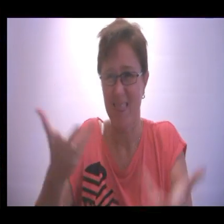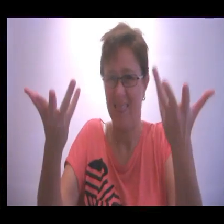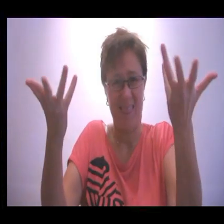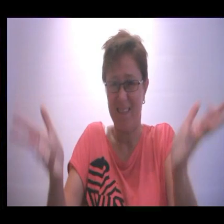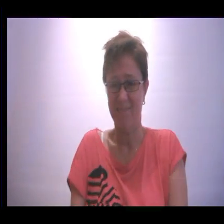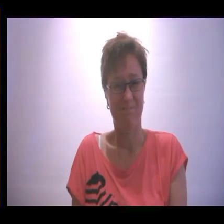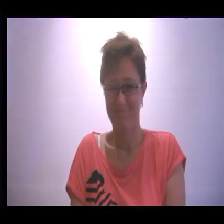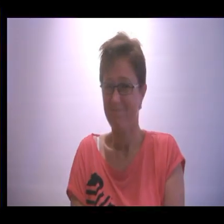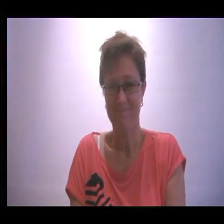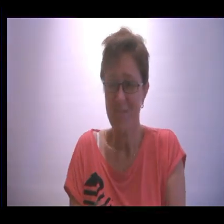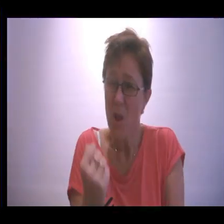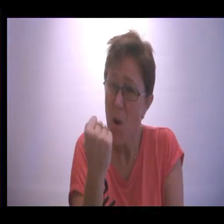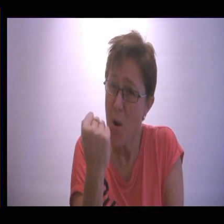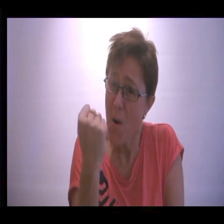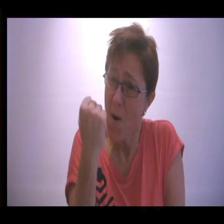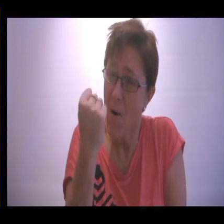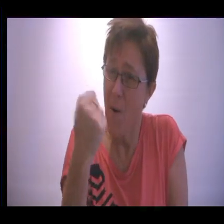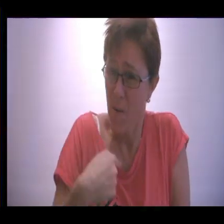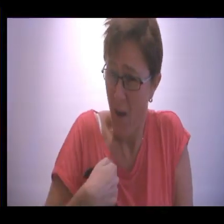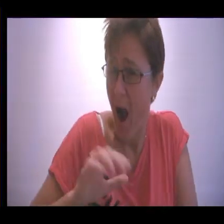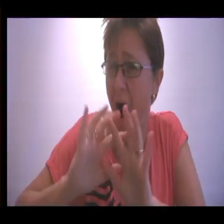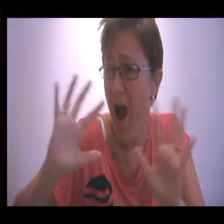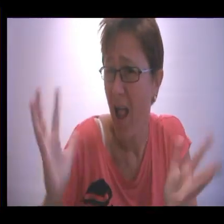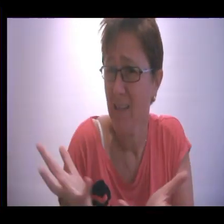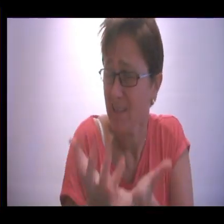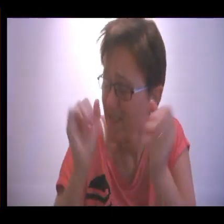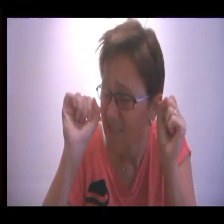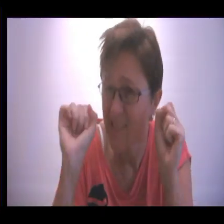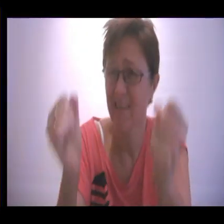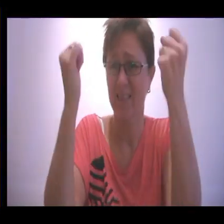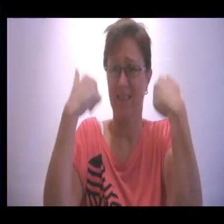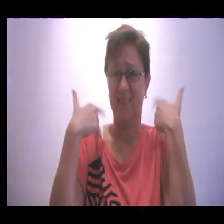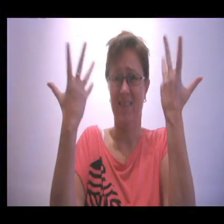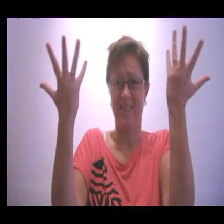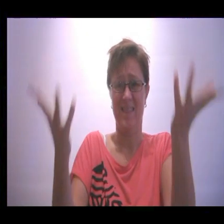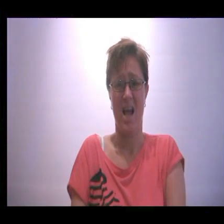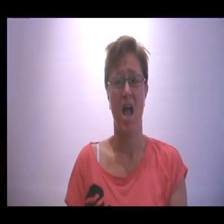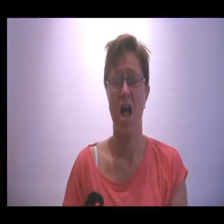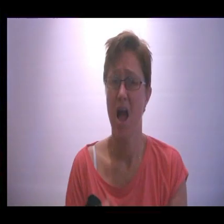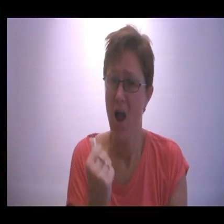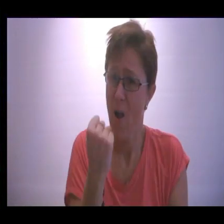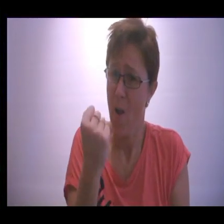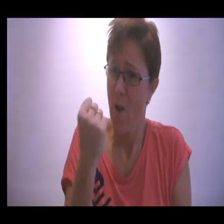ik ben dit niet gewend Onvoorstelbaar Want alles kan ik aan